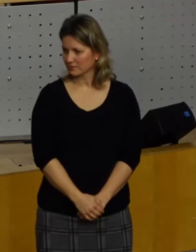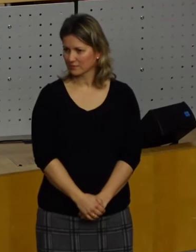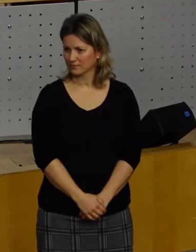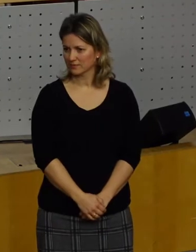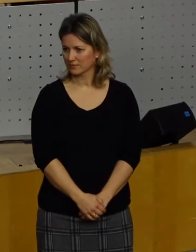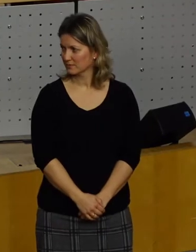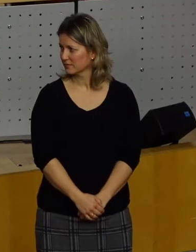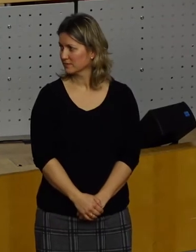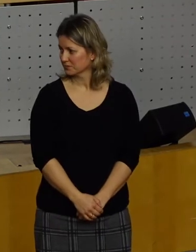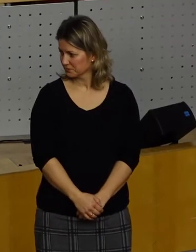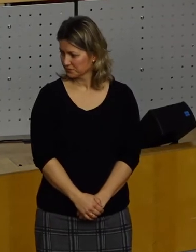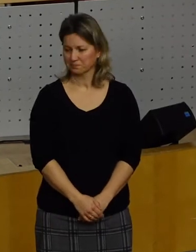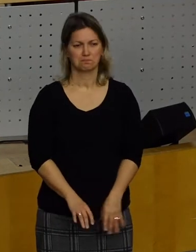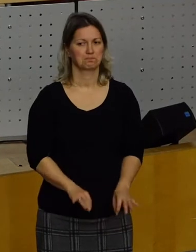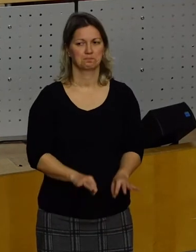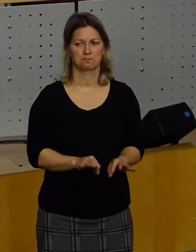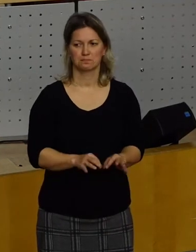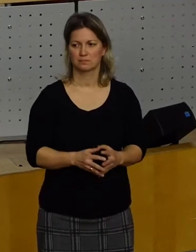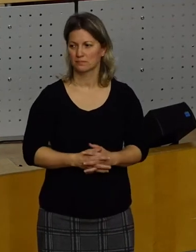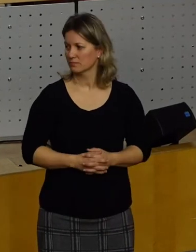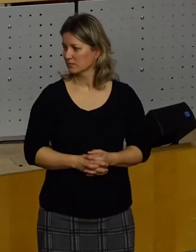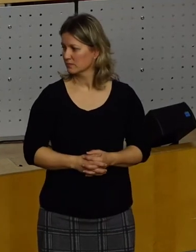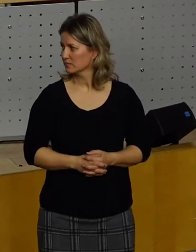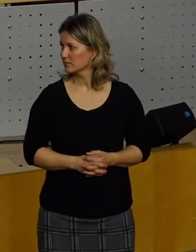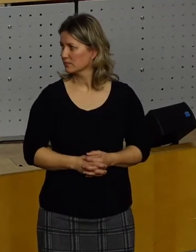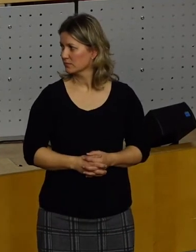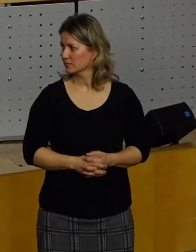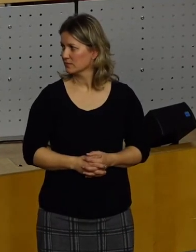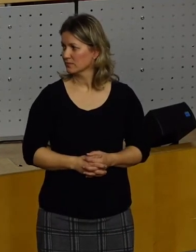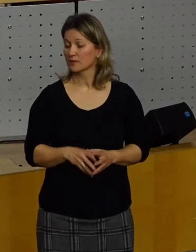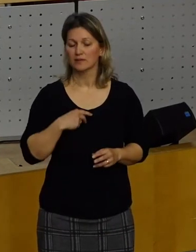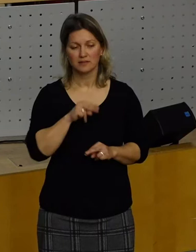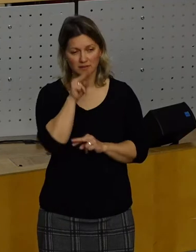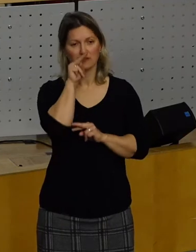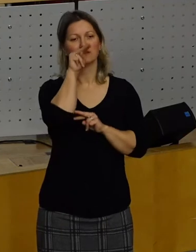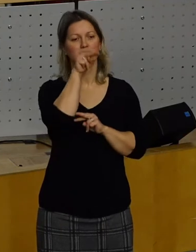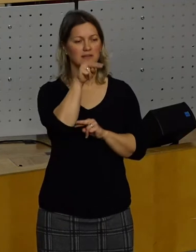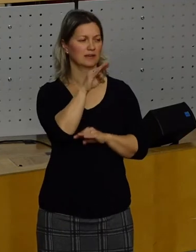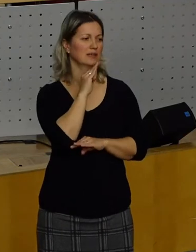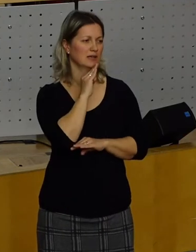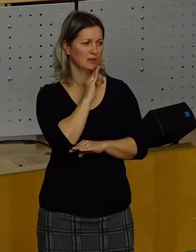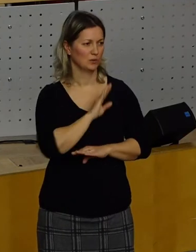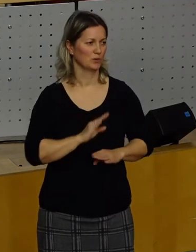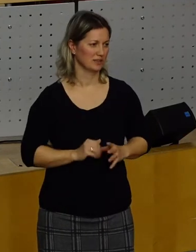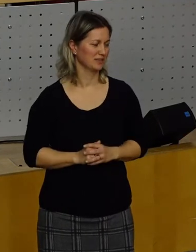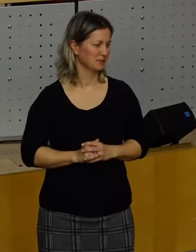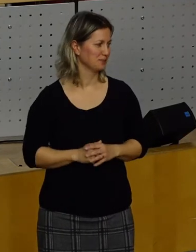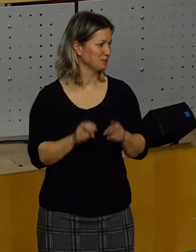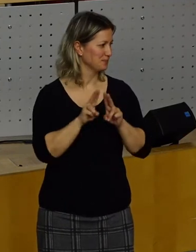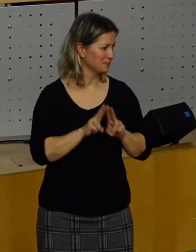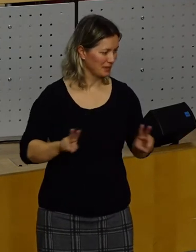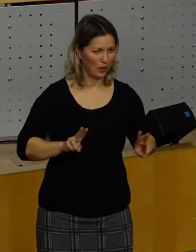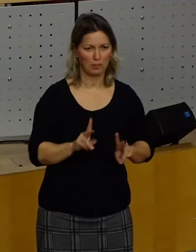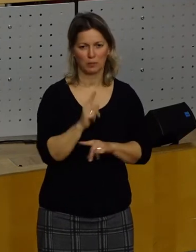Kann ich so jetzt? Nein, es reicht noch, zum Drübergucken. Sehr geehrter Herr